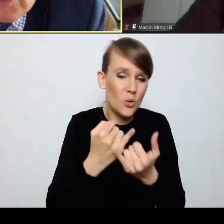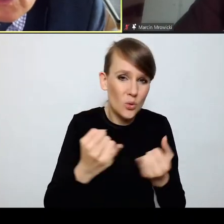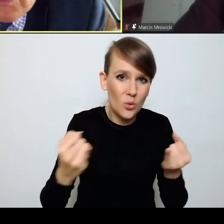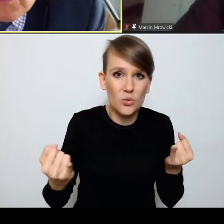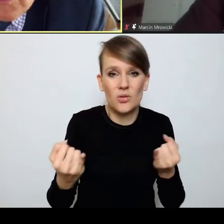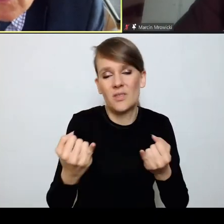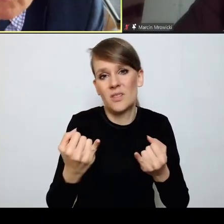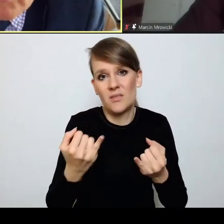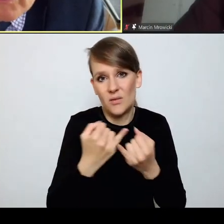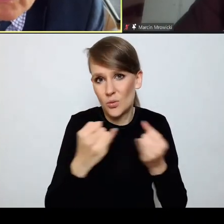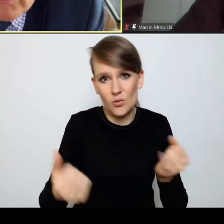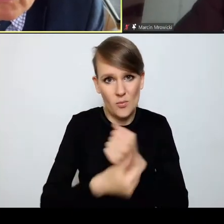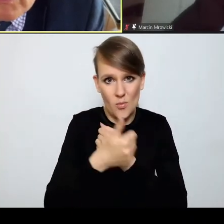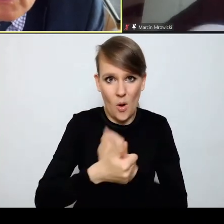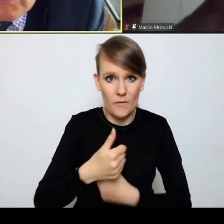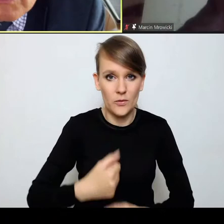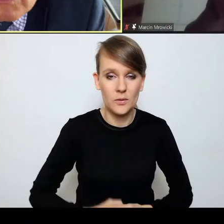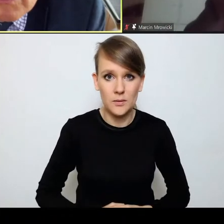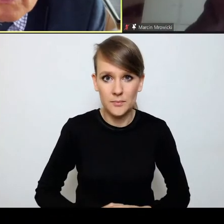czynników.